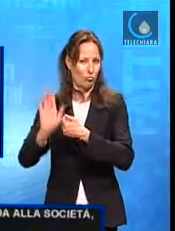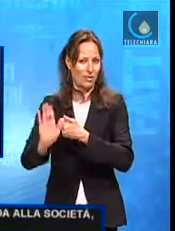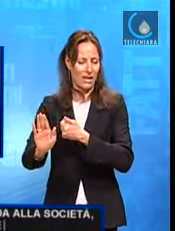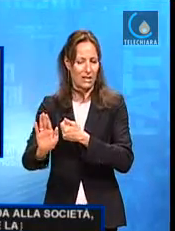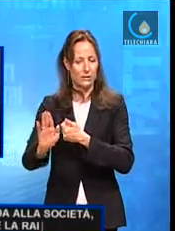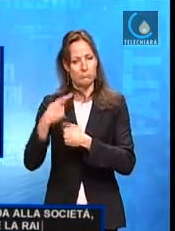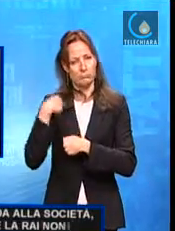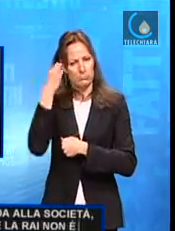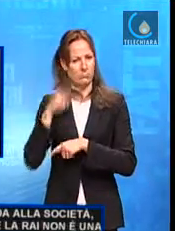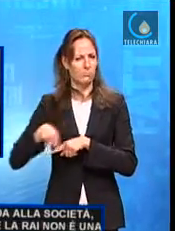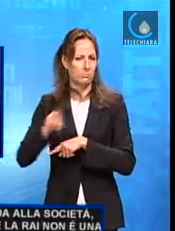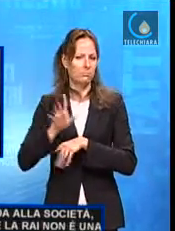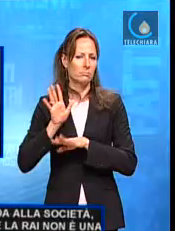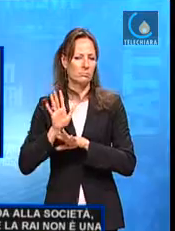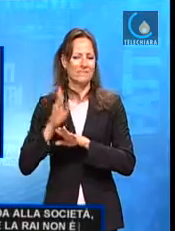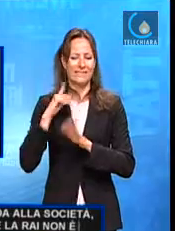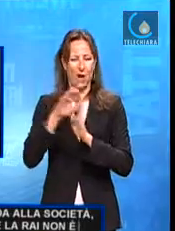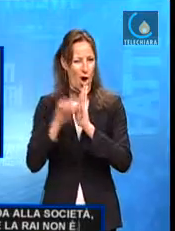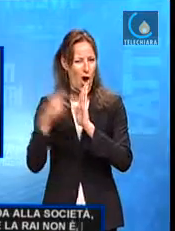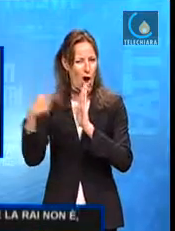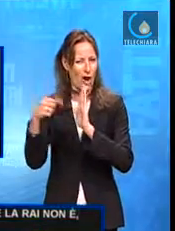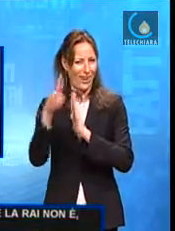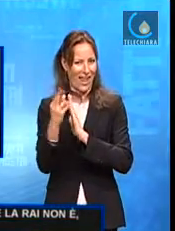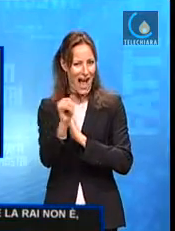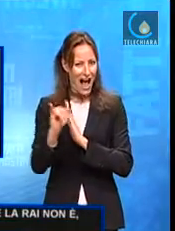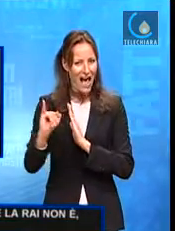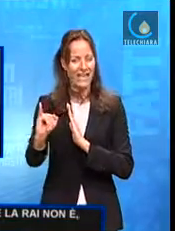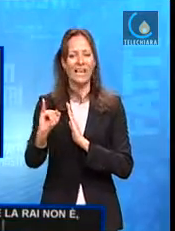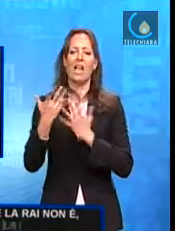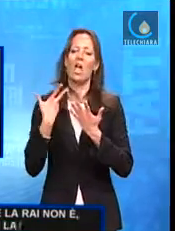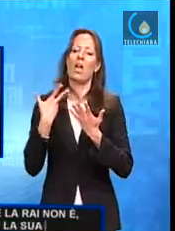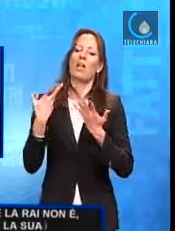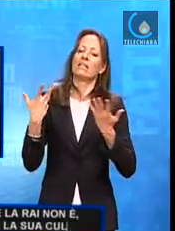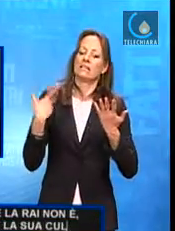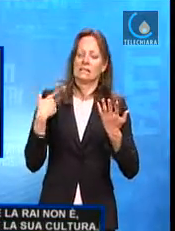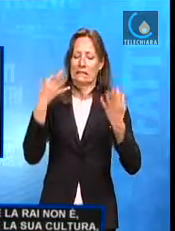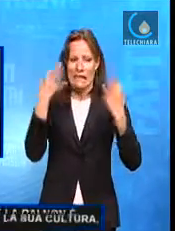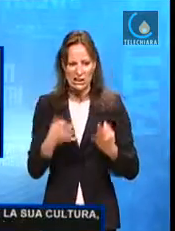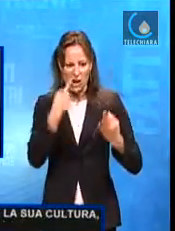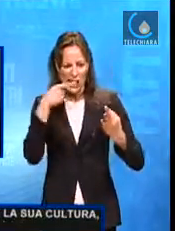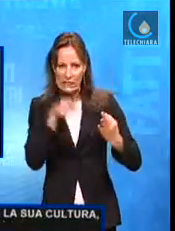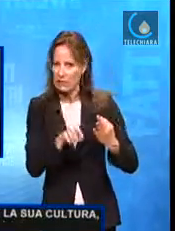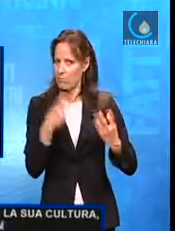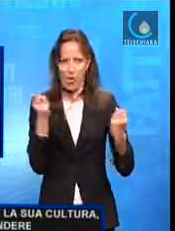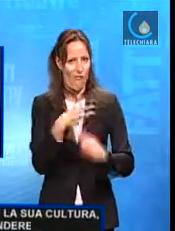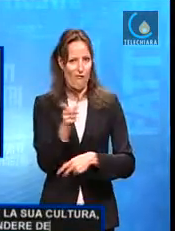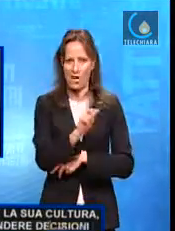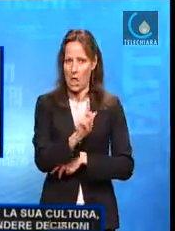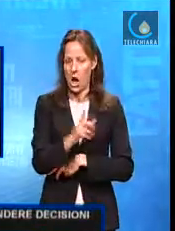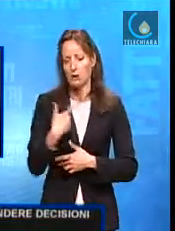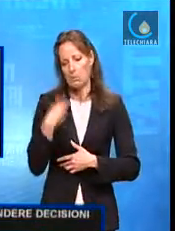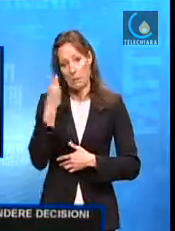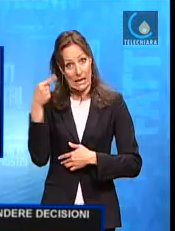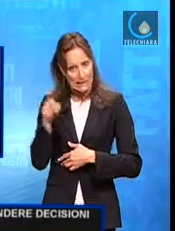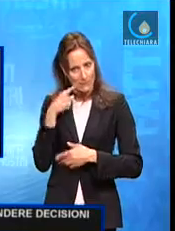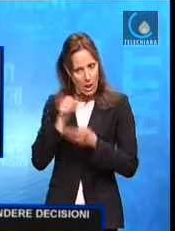RAI per la sua storia e la sua cultura non è molto rapida a prendere decisioni di questo tipo, io la considero pressoché un miracolo.